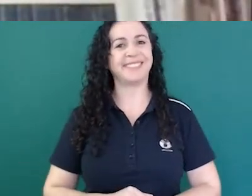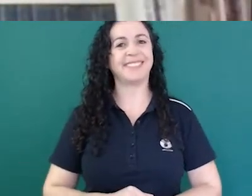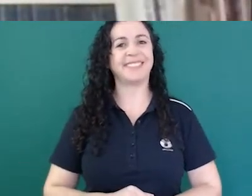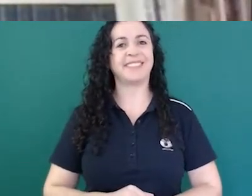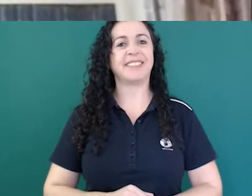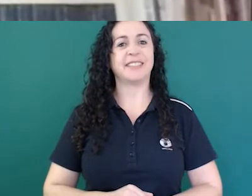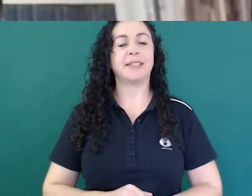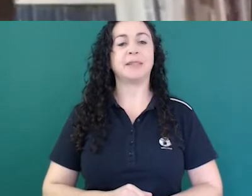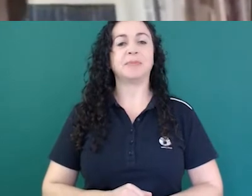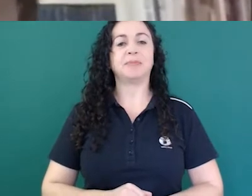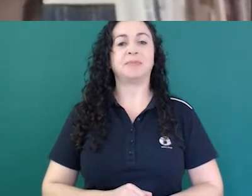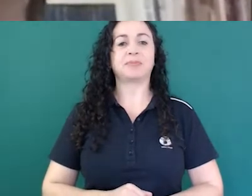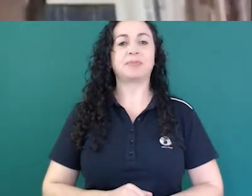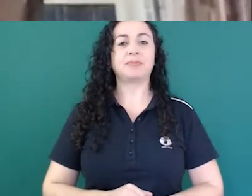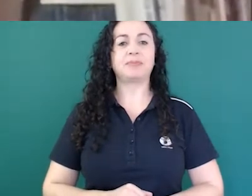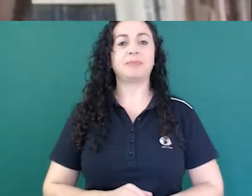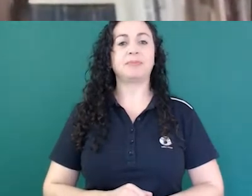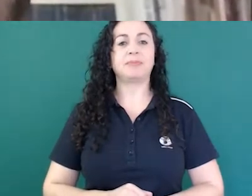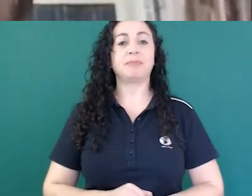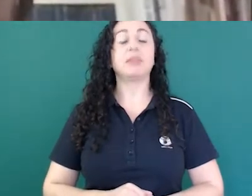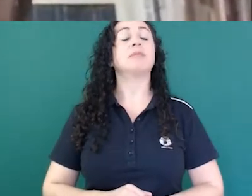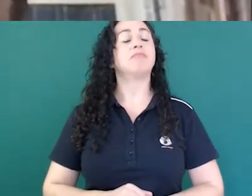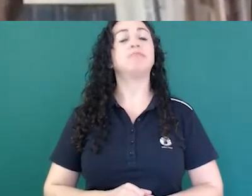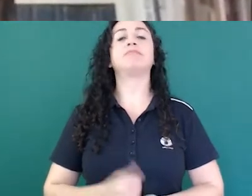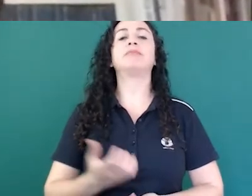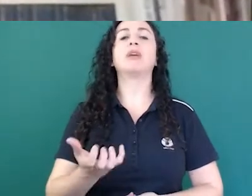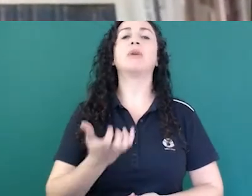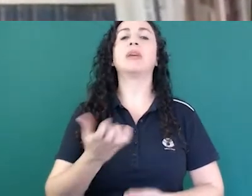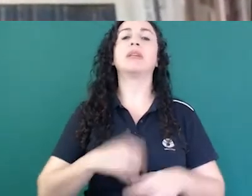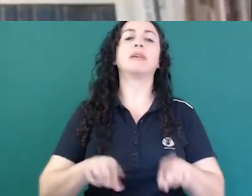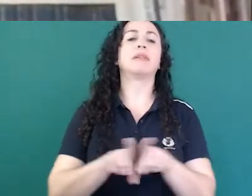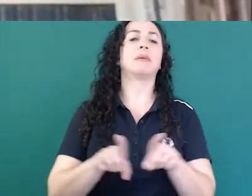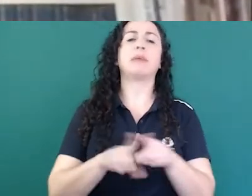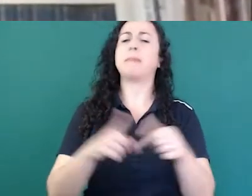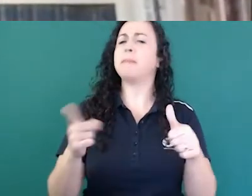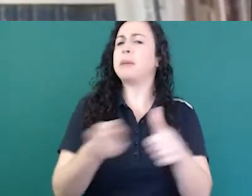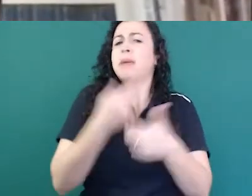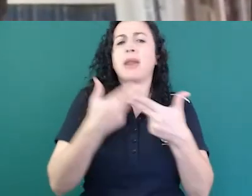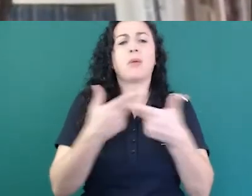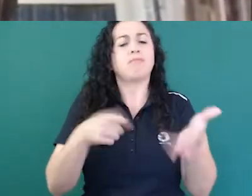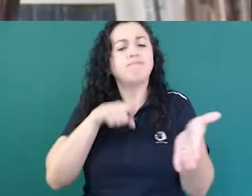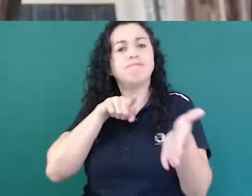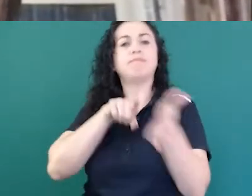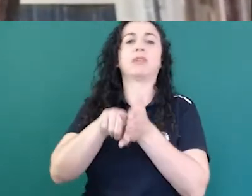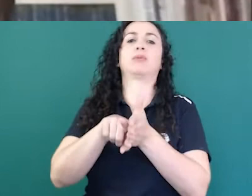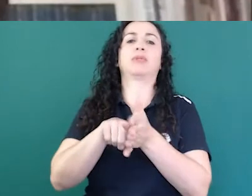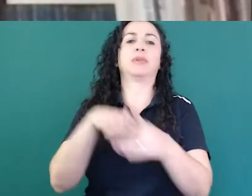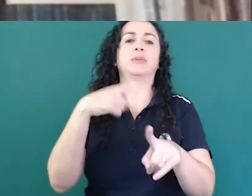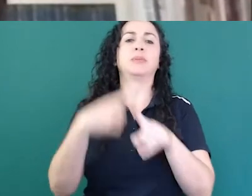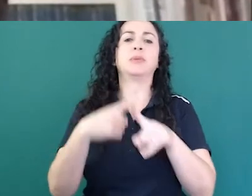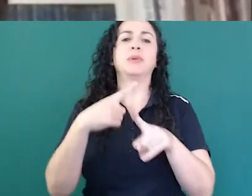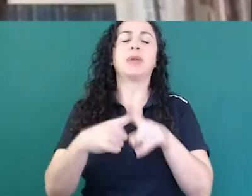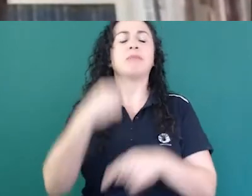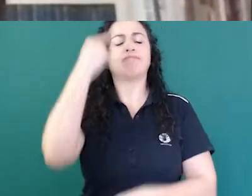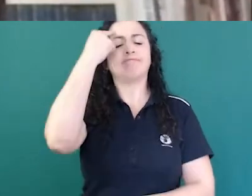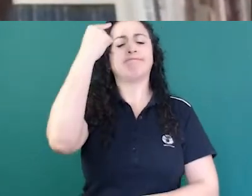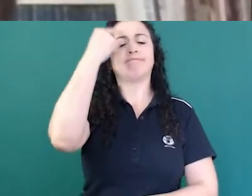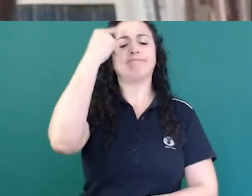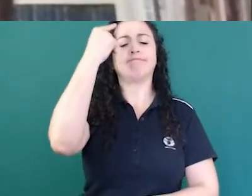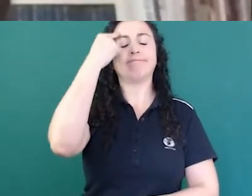Imagino. Eu queria, acho que a primeira pergunta que a gente pensou aqui